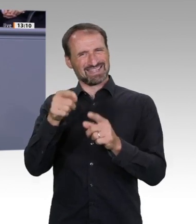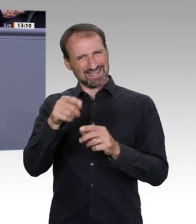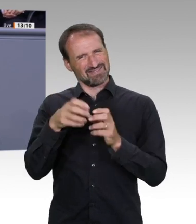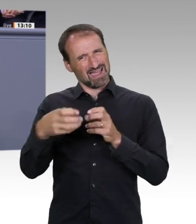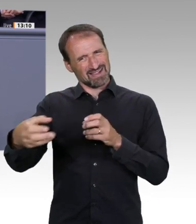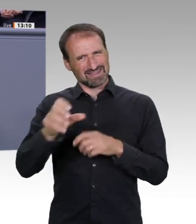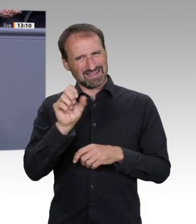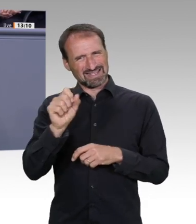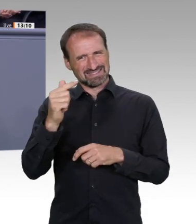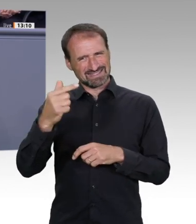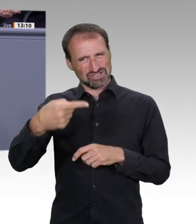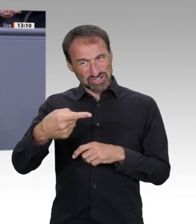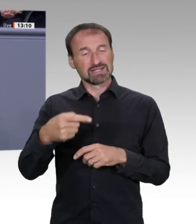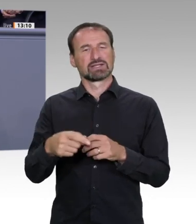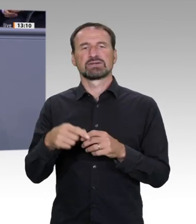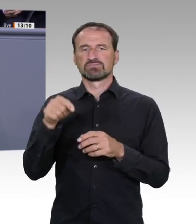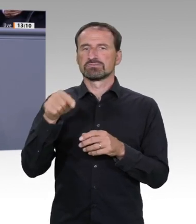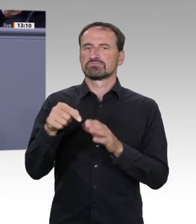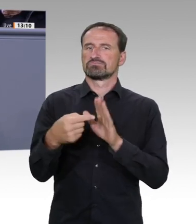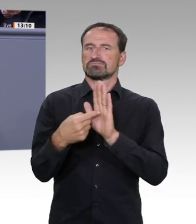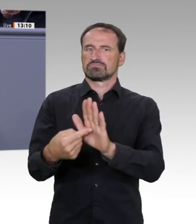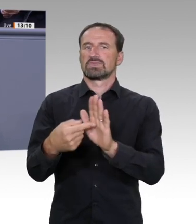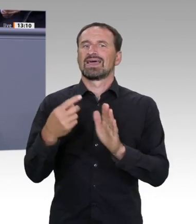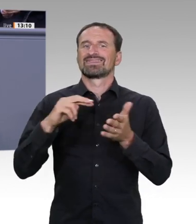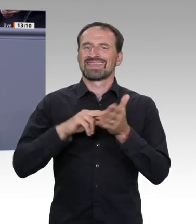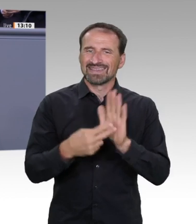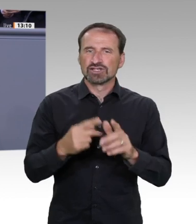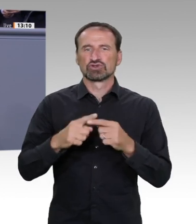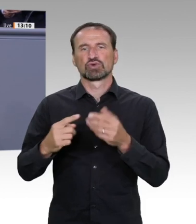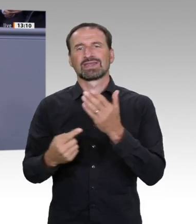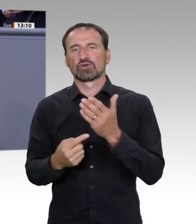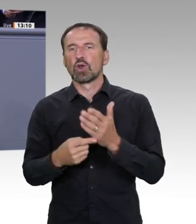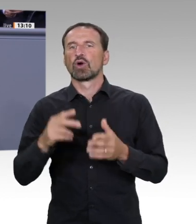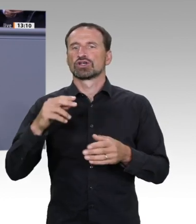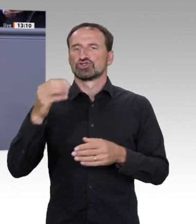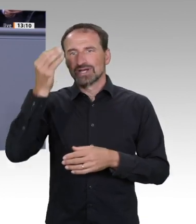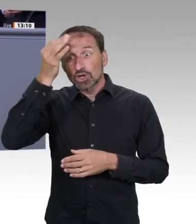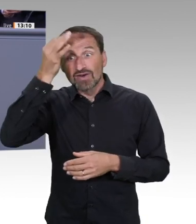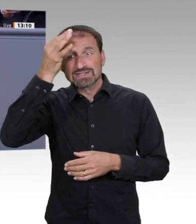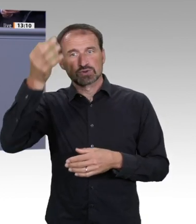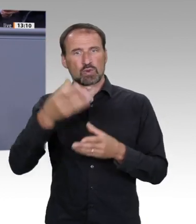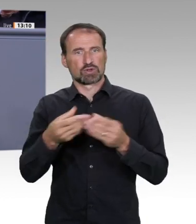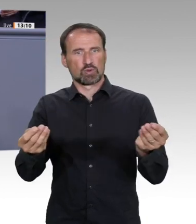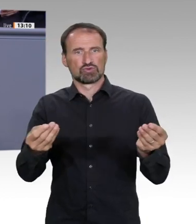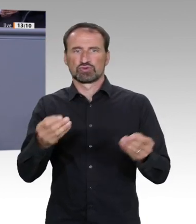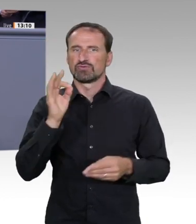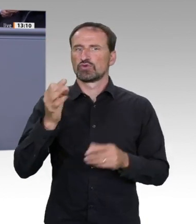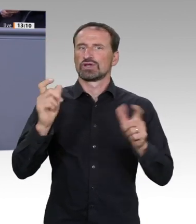wie grüner Wasserstoff in Masse produziert werden kann, wie die geeigneten Transportwege aussehen. Denn ohne Import wird sich der Bedarf